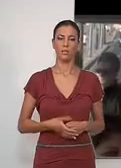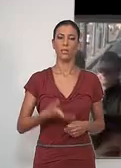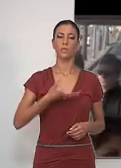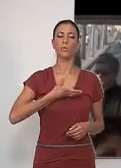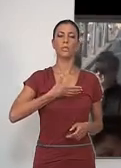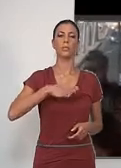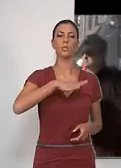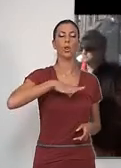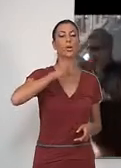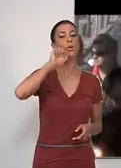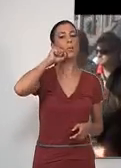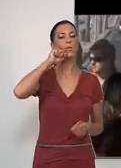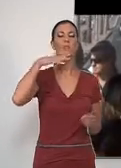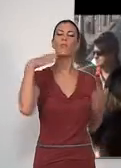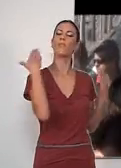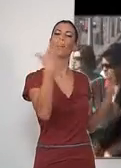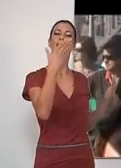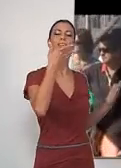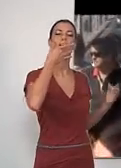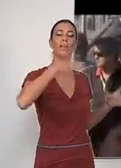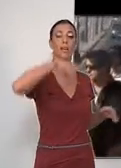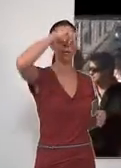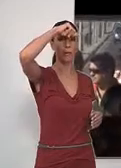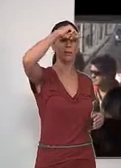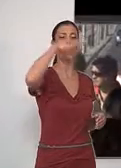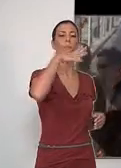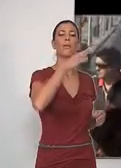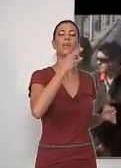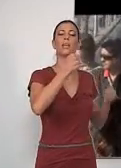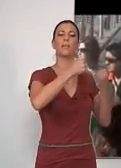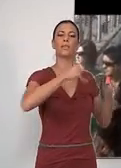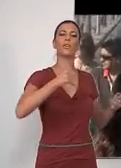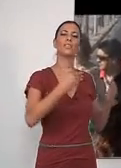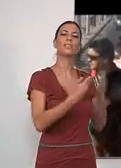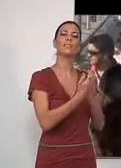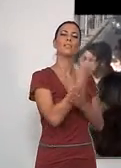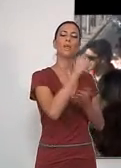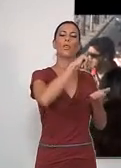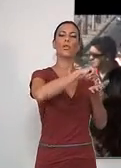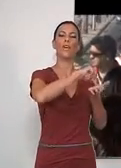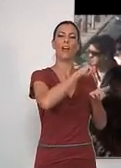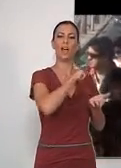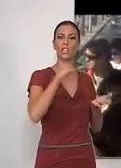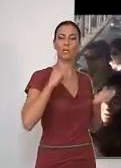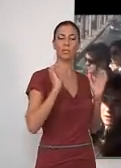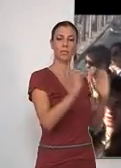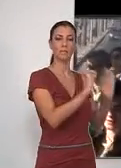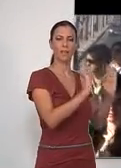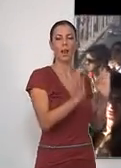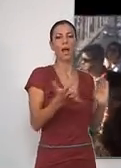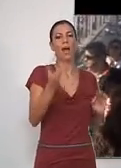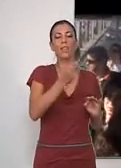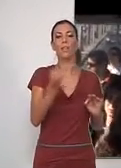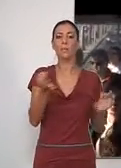El Ayuntamiento de la localidad de Motileños felicita a Melilla con motivo de la celebración del Día de la Ciudad Autónoma. Además,